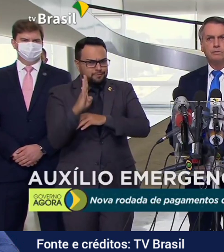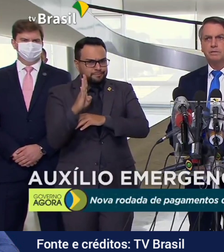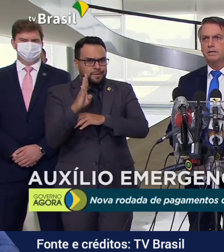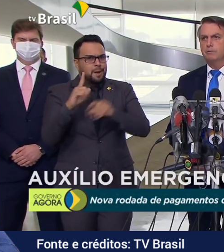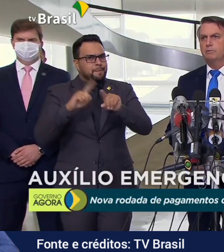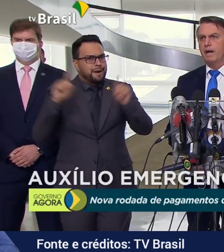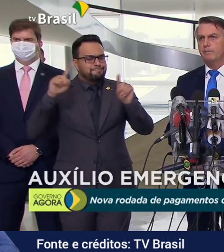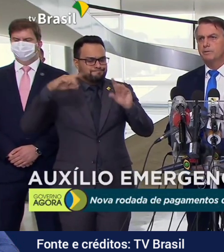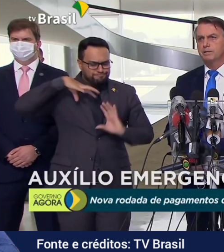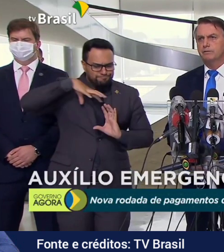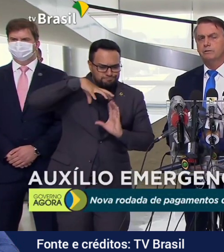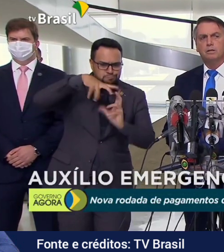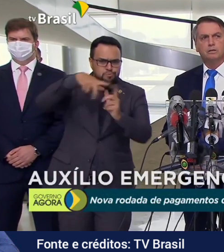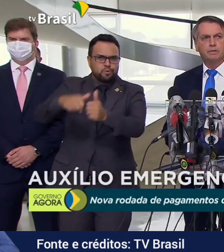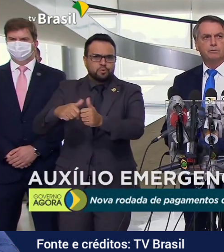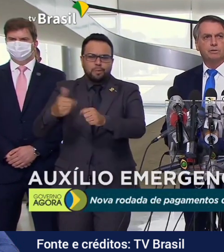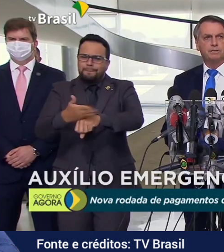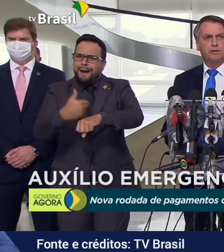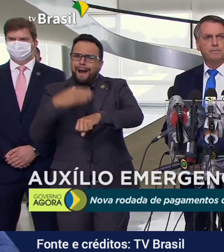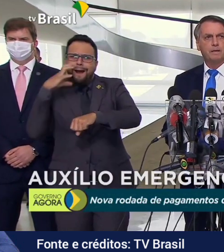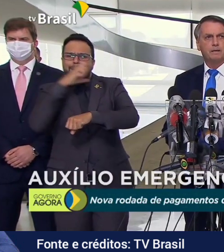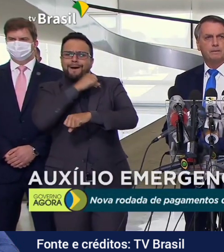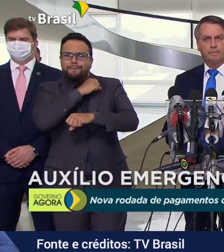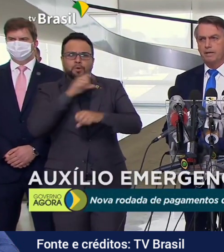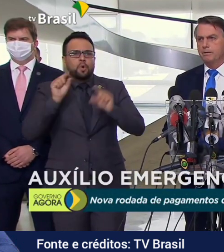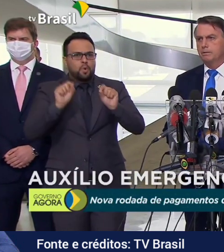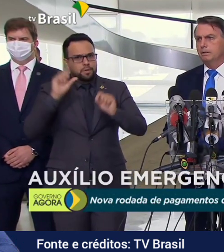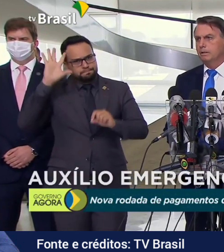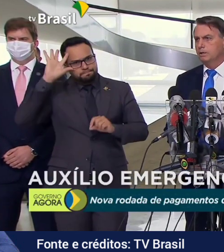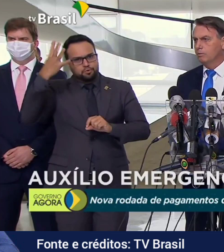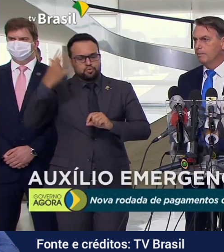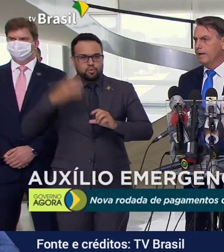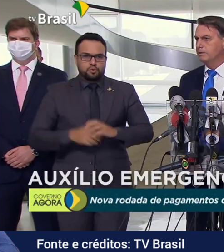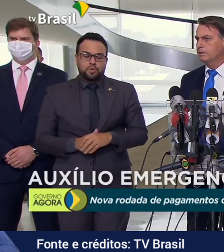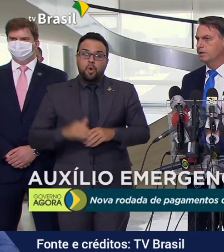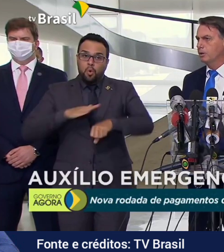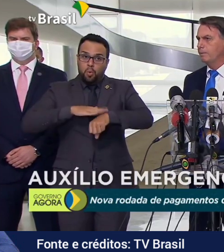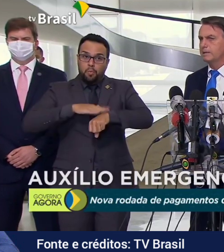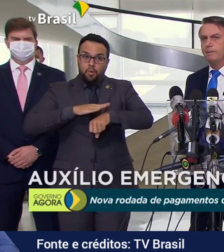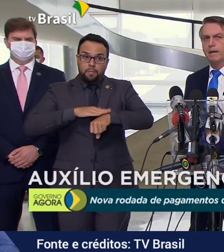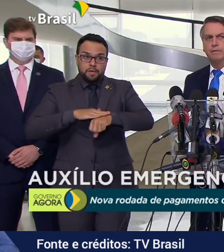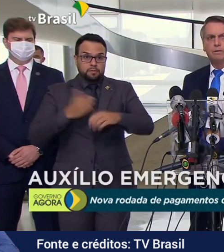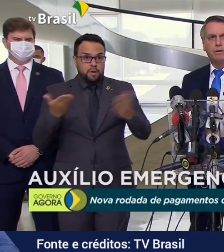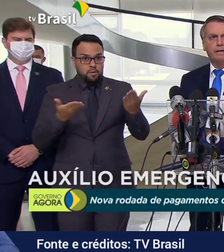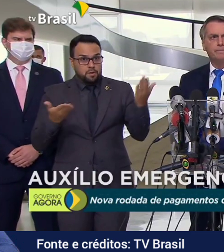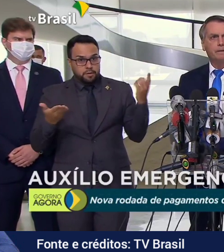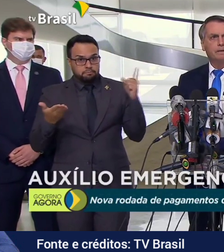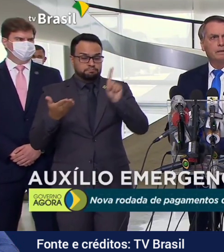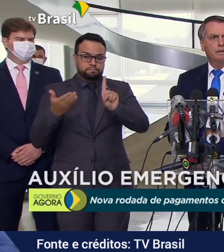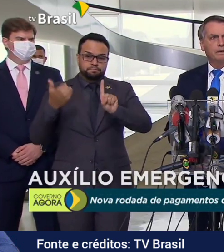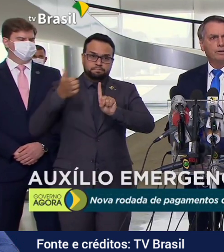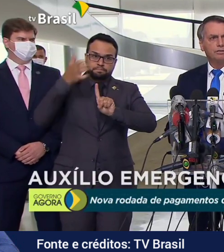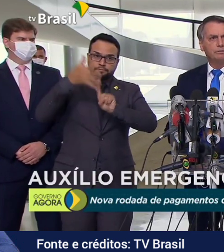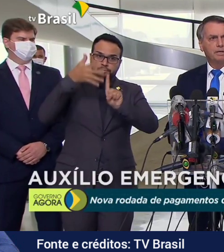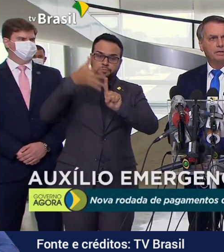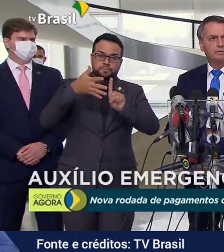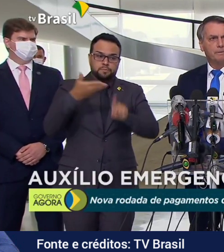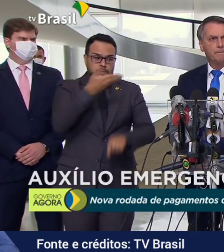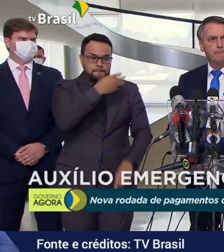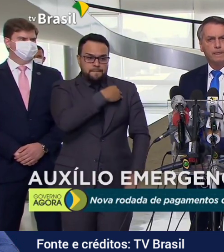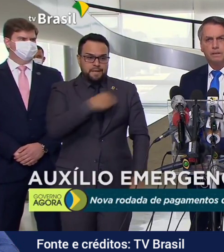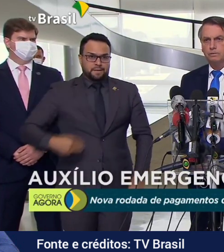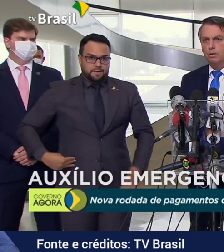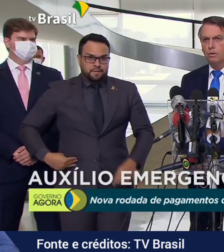Que nós consigamos, no mais rápido possível, uma solução para isso. No momento, então, aqui eu passo a palavra agora ao nosso